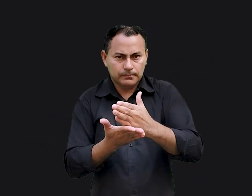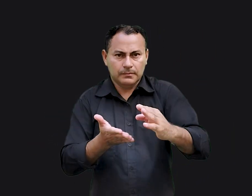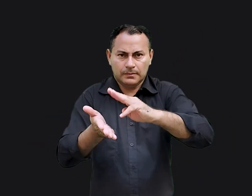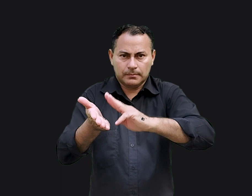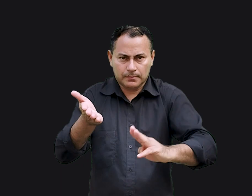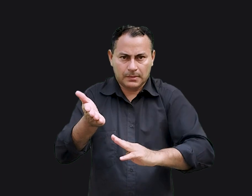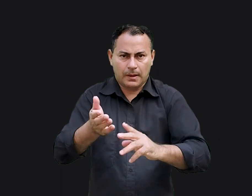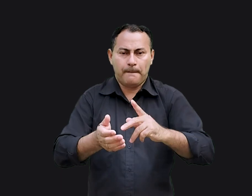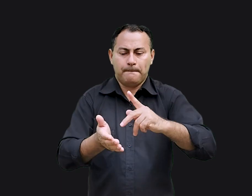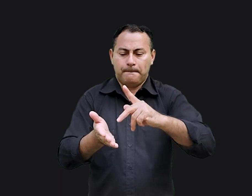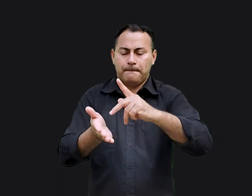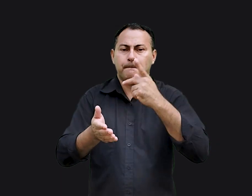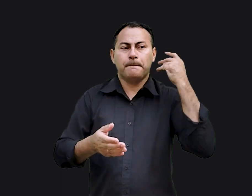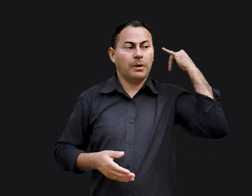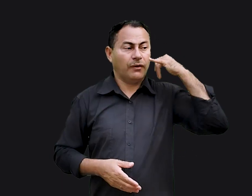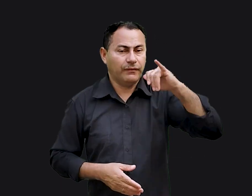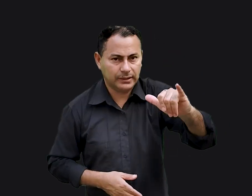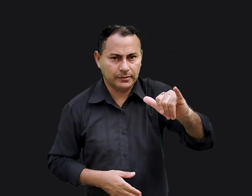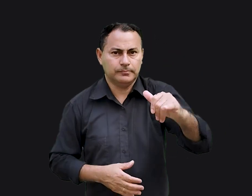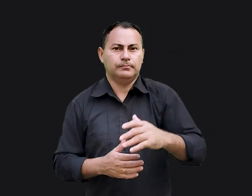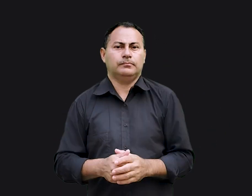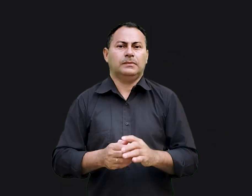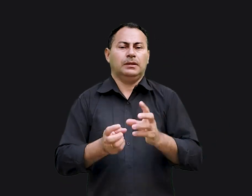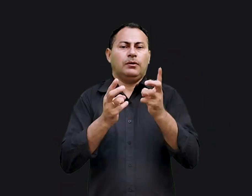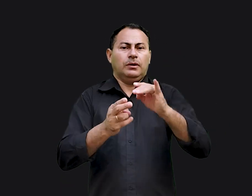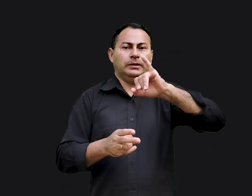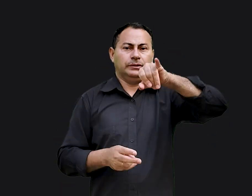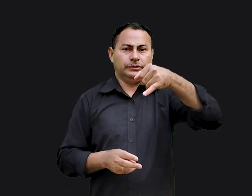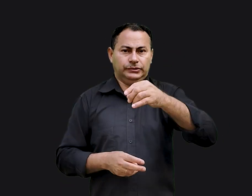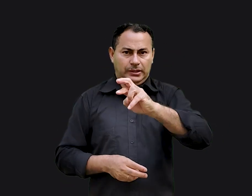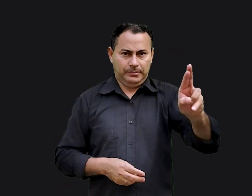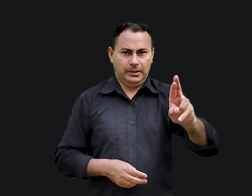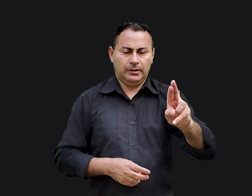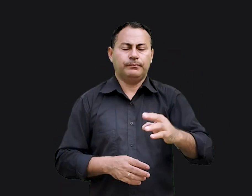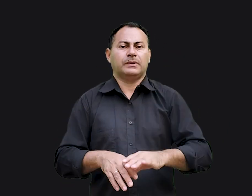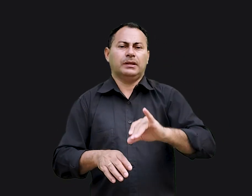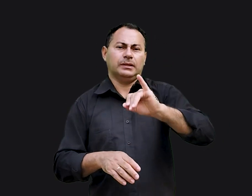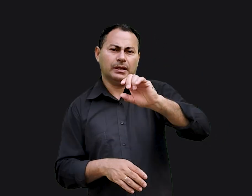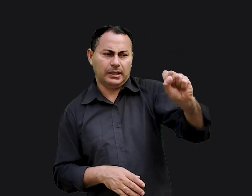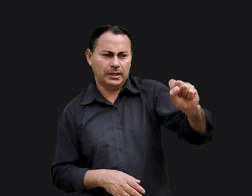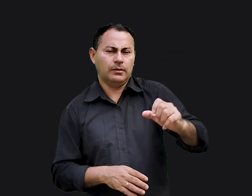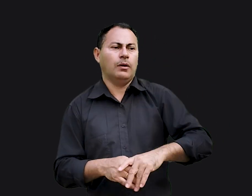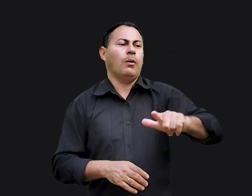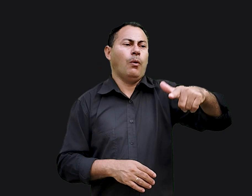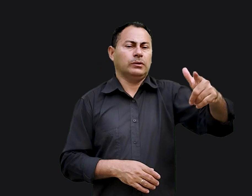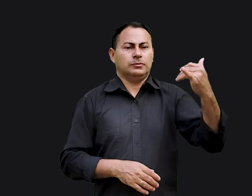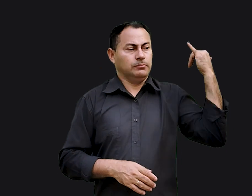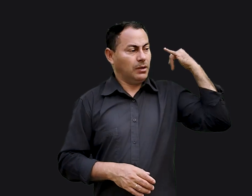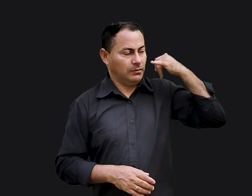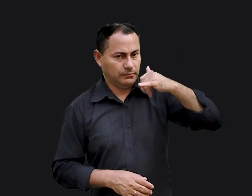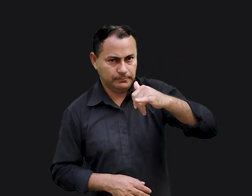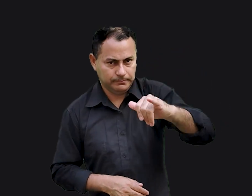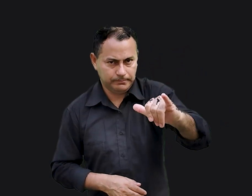início da mensagem do profeta e de profetas como Jeremias, vamos dizer assim, Isaías e outros,